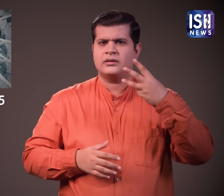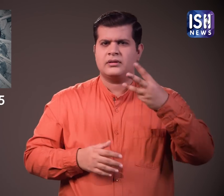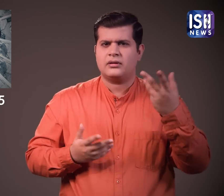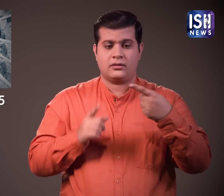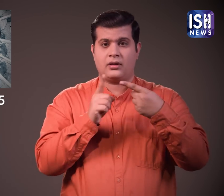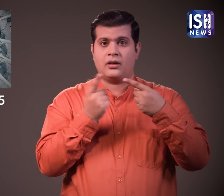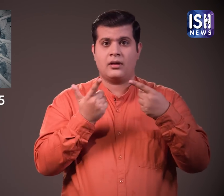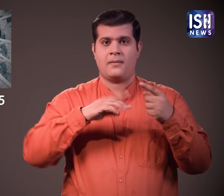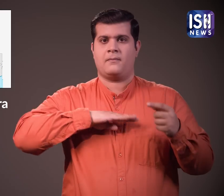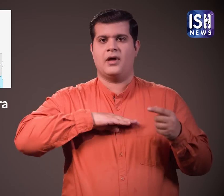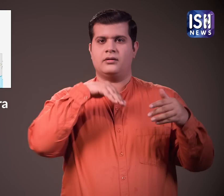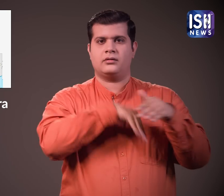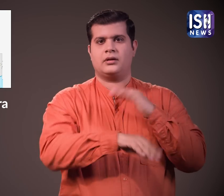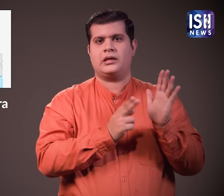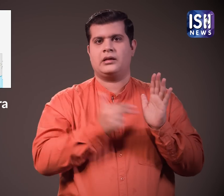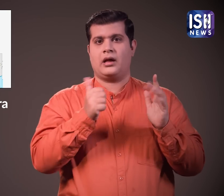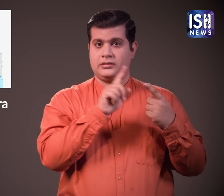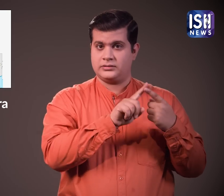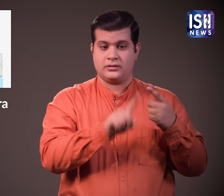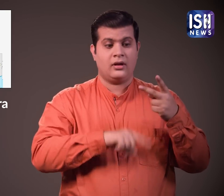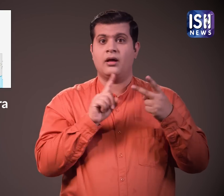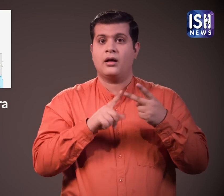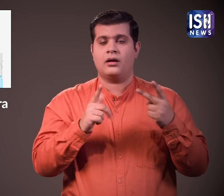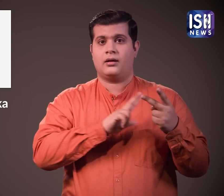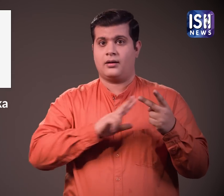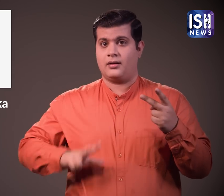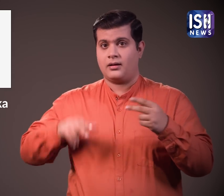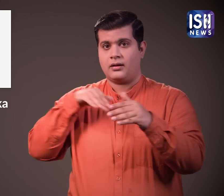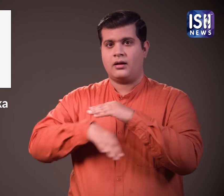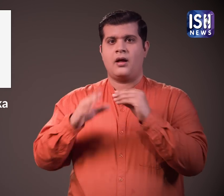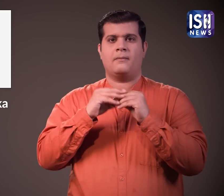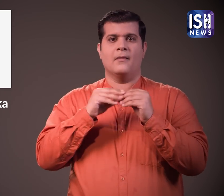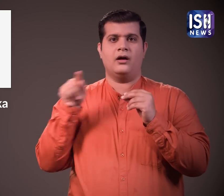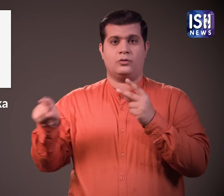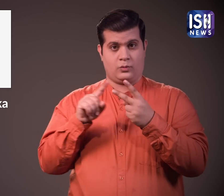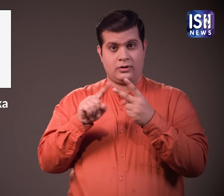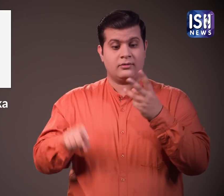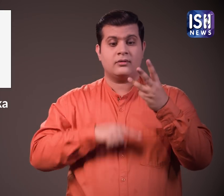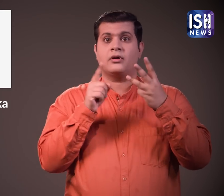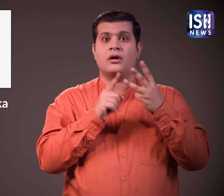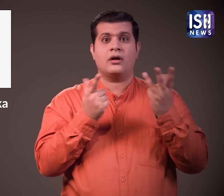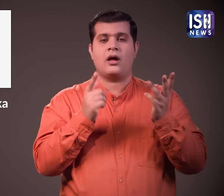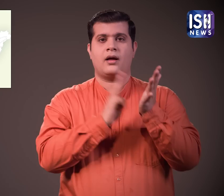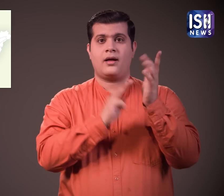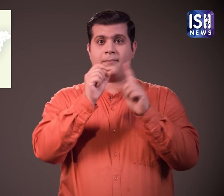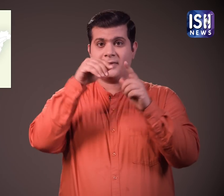वे महराश्टा के नासिक, करनाटक के बैंगलुरू और मद्यप्रदेश के देवास में चापे जाते है